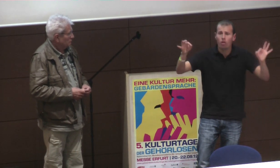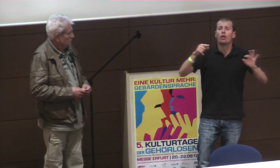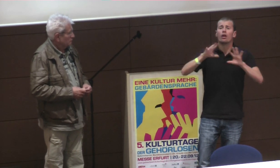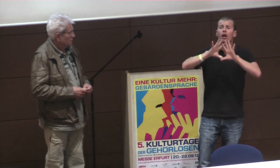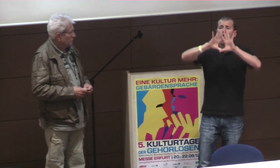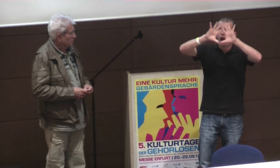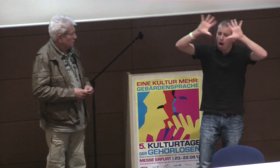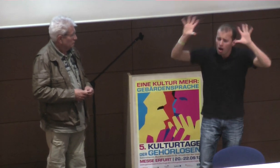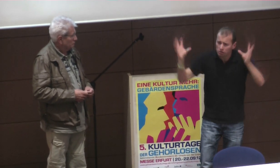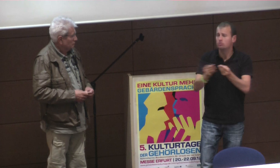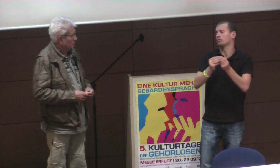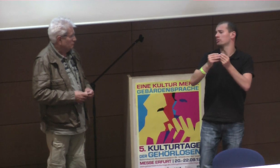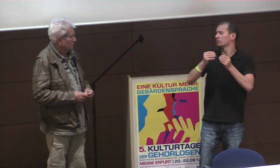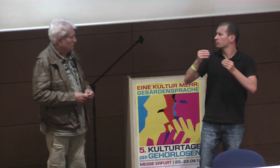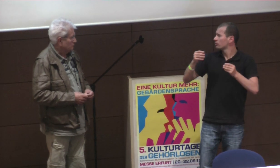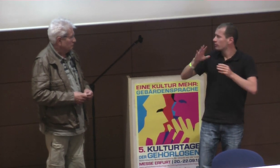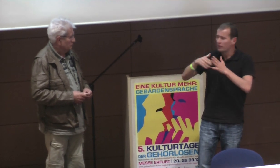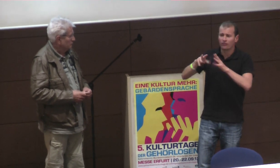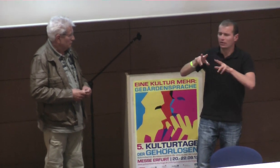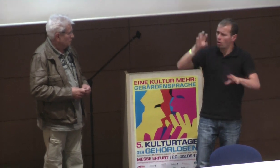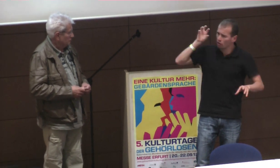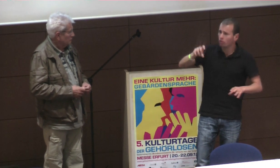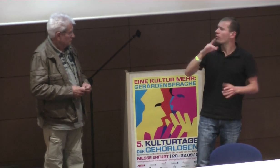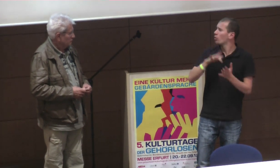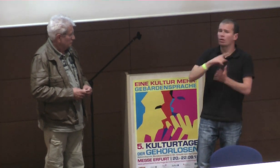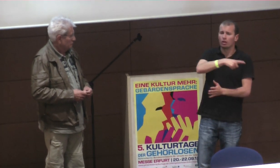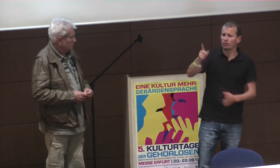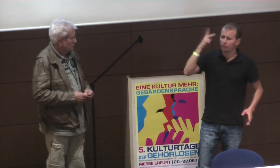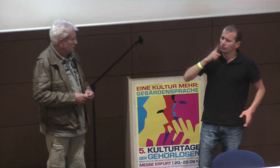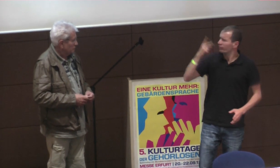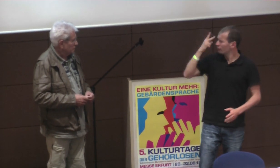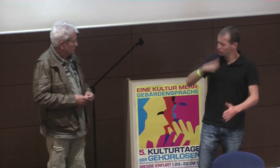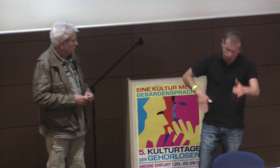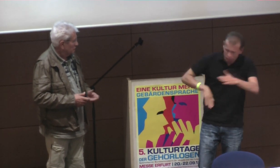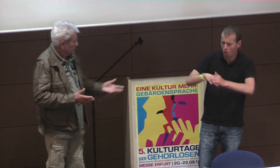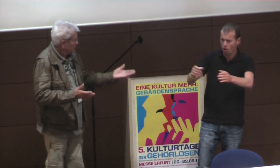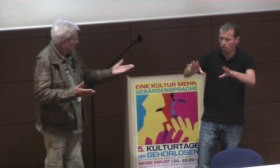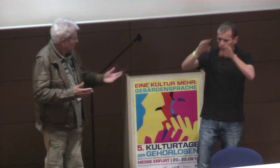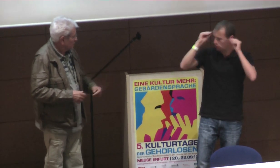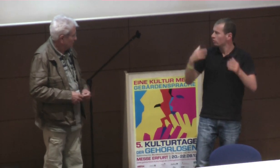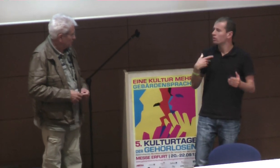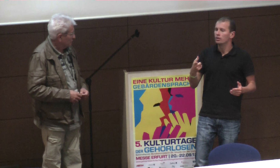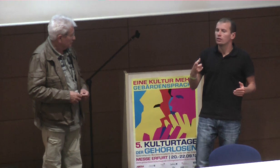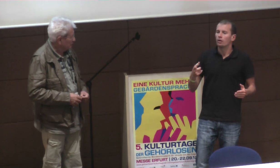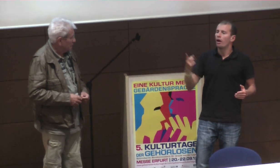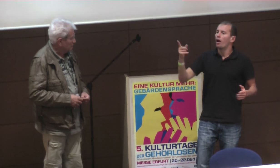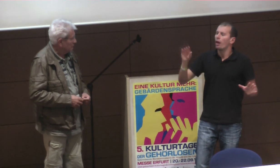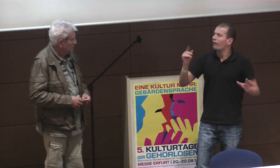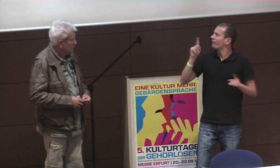und da hab ich, ähm, wirklich, nochmal einen Brief geschrieben, und dann gesagt, da muss wirklich alles, äh, äh, verdäumetsch werden, weil, ähm,